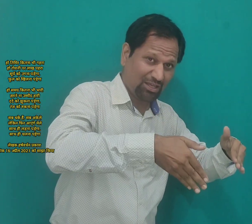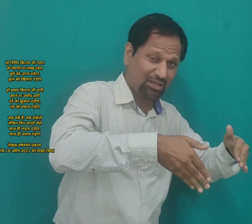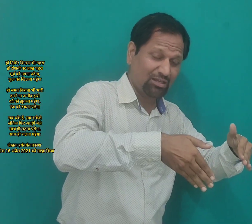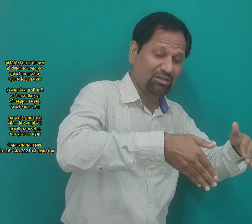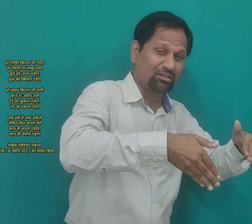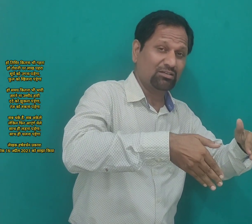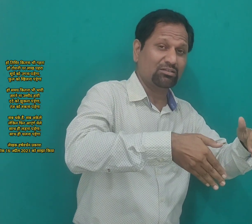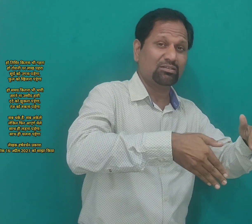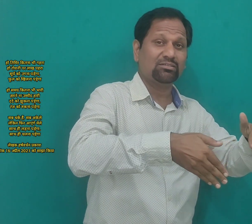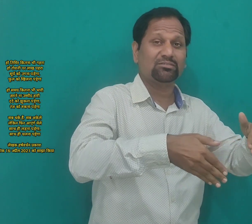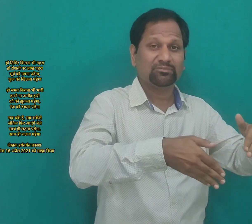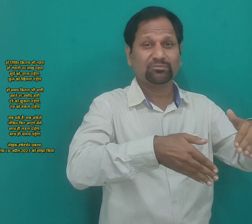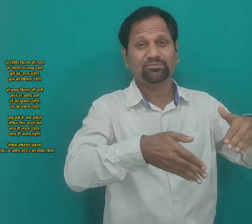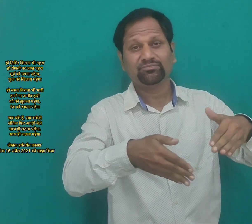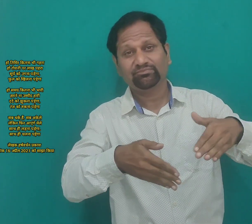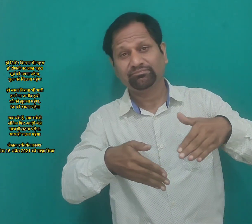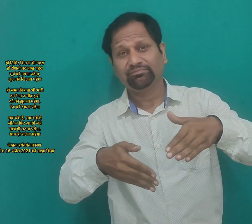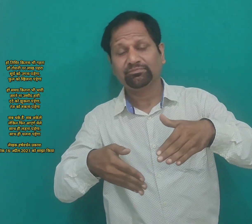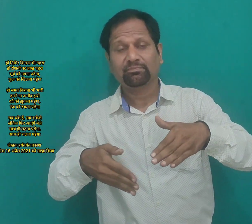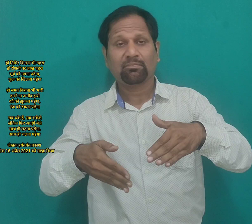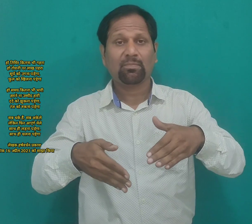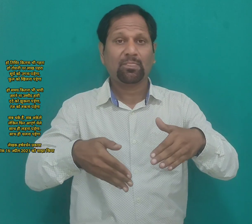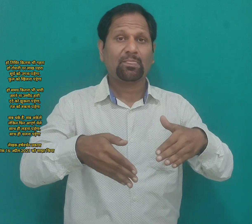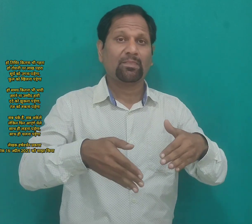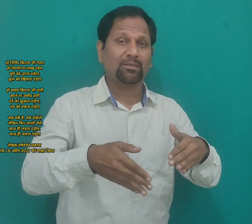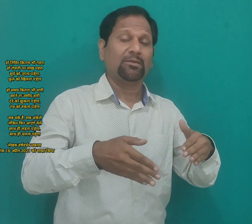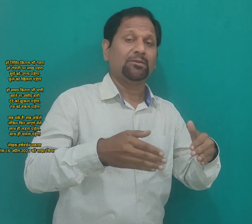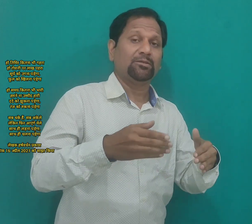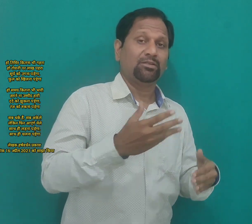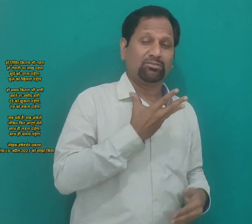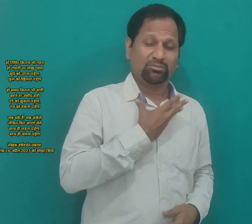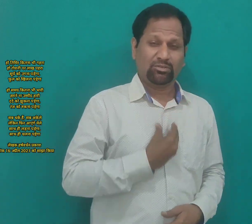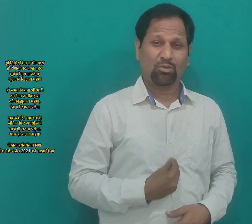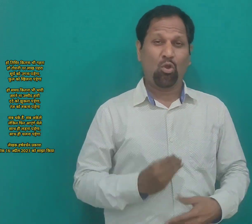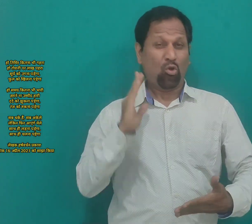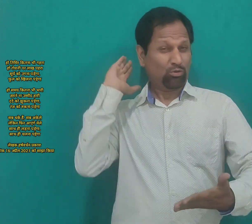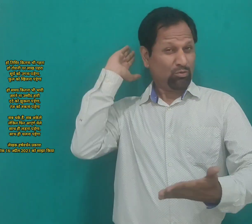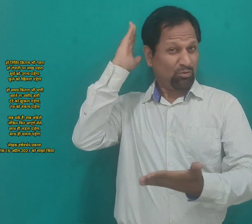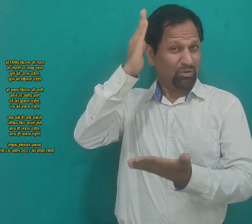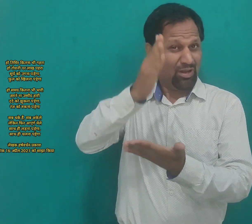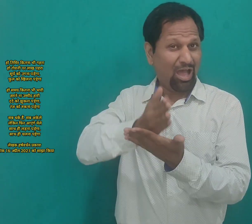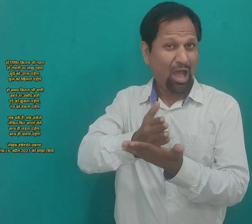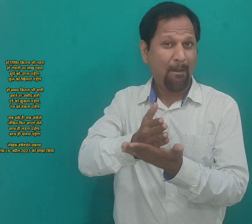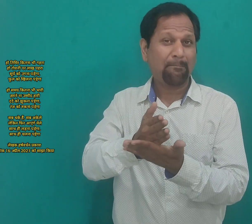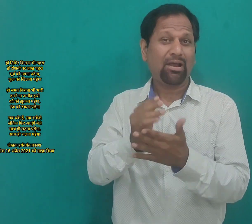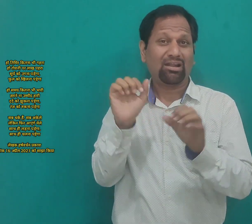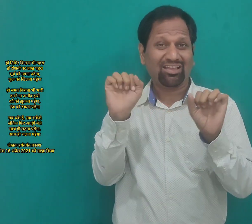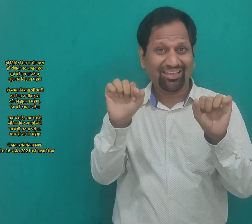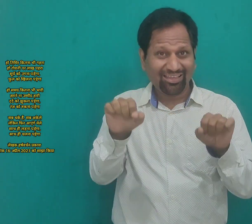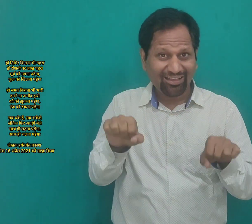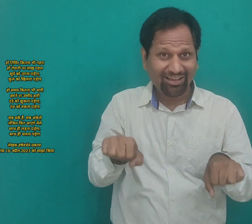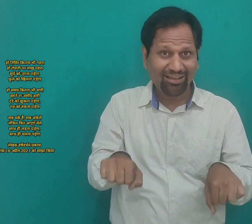लंच को रुखना पड़ेगा